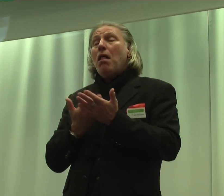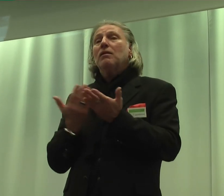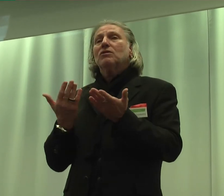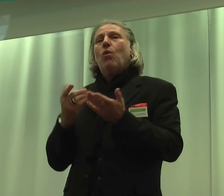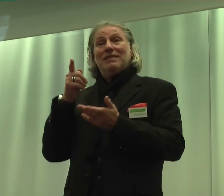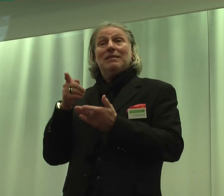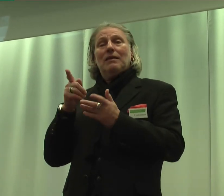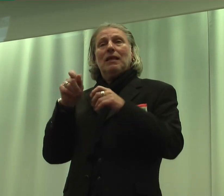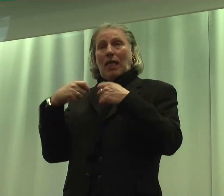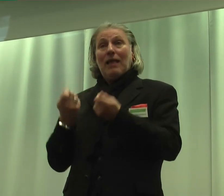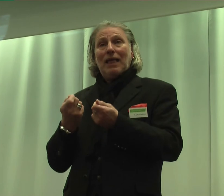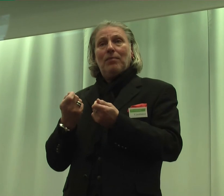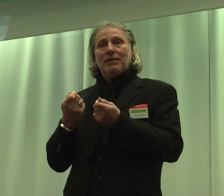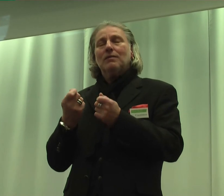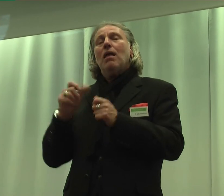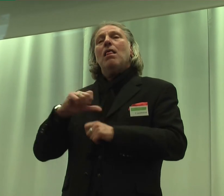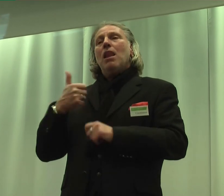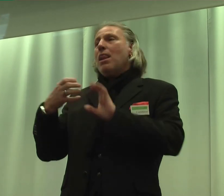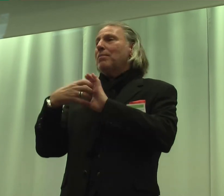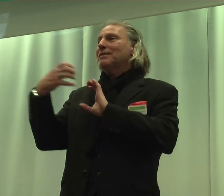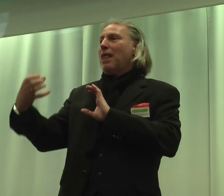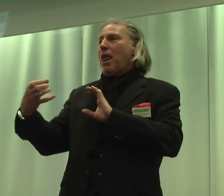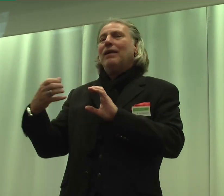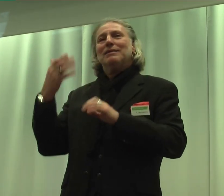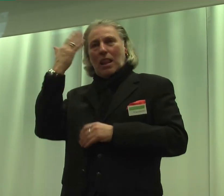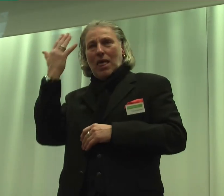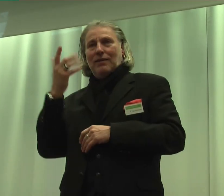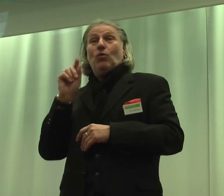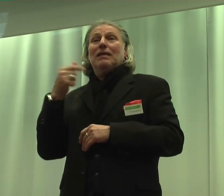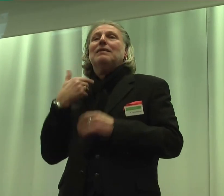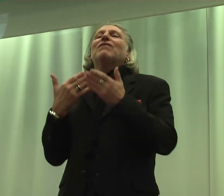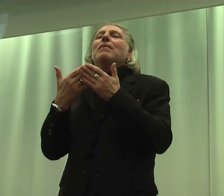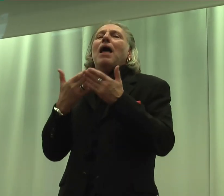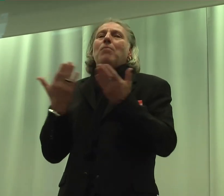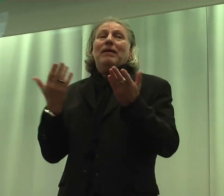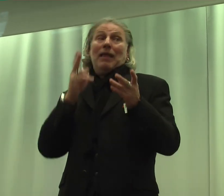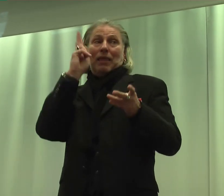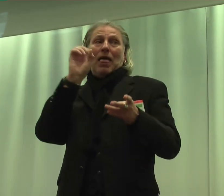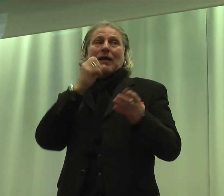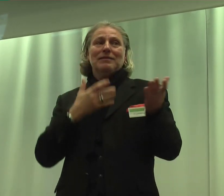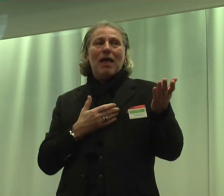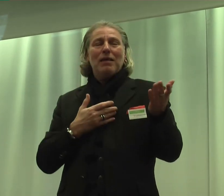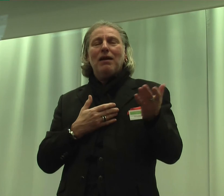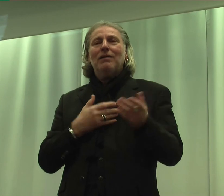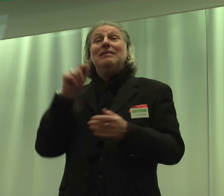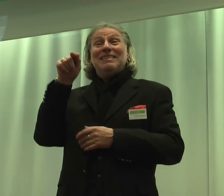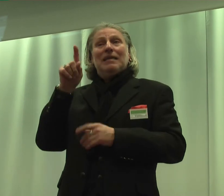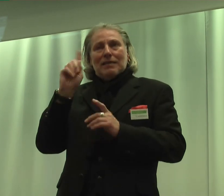Fazit lebenslanges Lernen, und das sind wir sehr nah beieinander, Herr Seiler, das ist auch das Motto